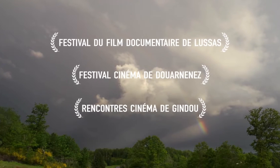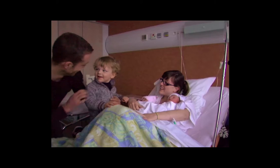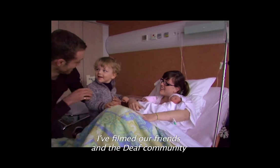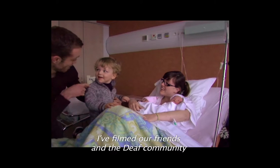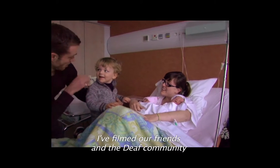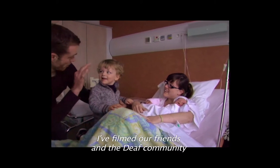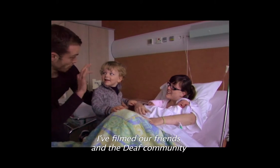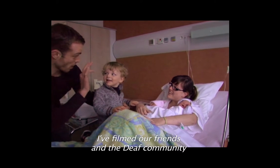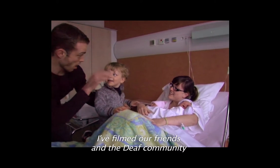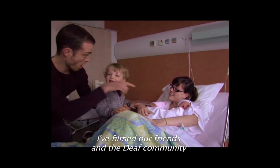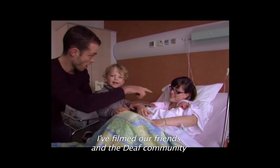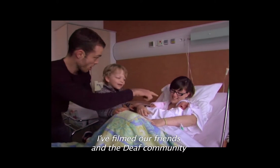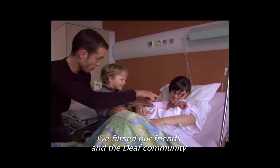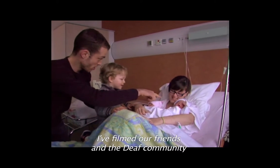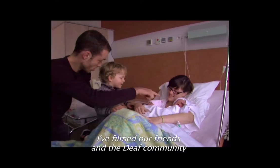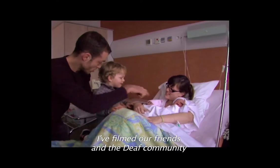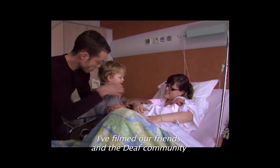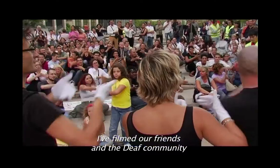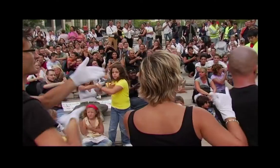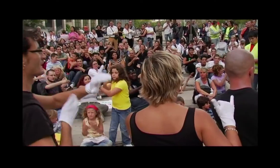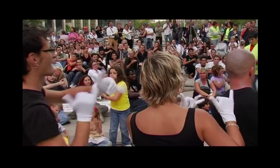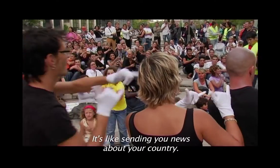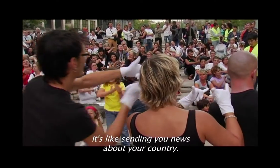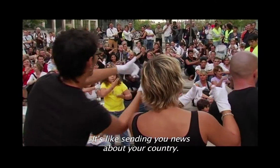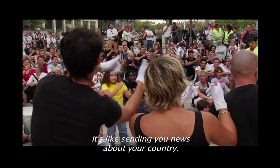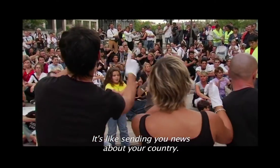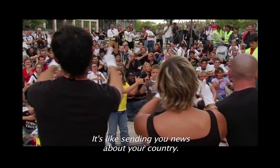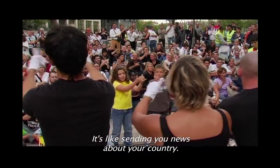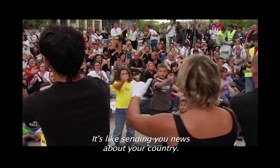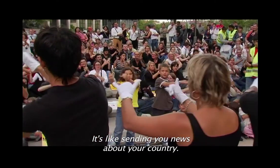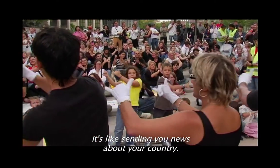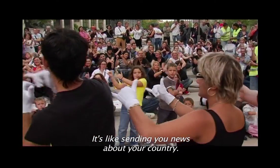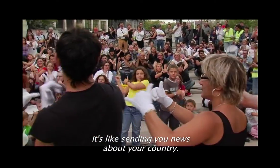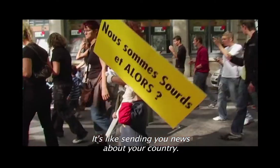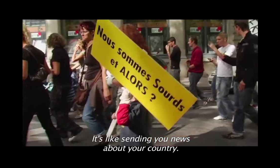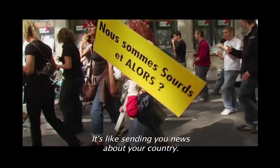Je filme la vie de nos amis et de la communauté sourde. Je me dis que c'est un peu comme te donner tes nouvelles de ton pays.